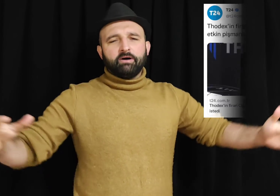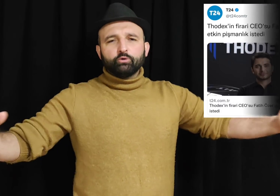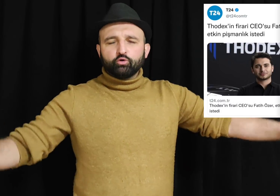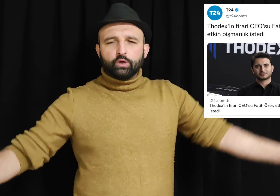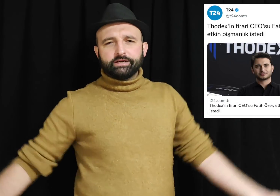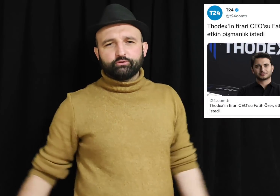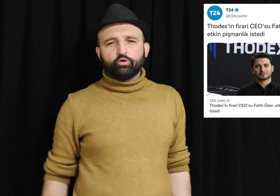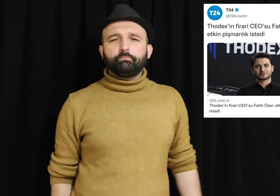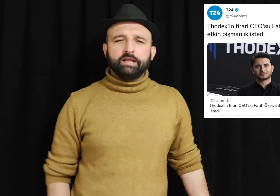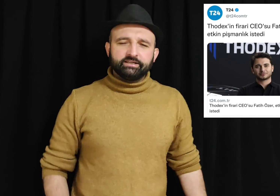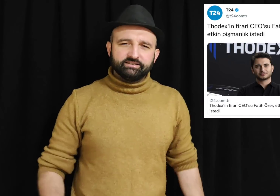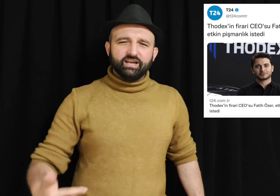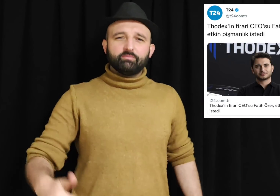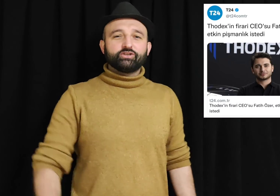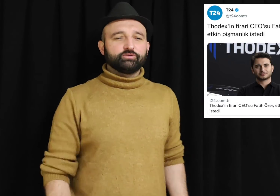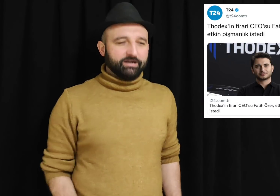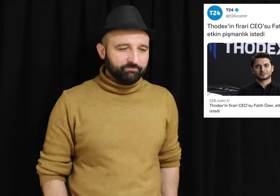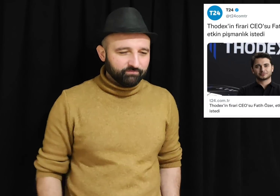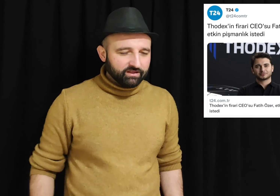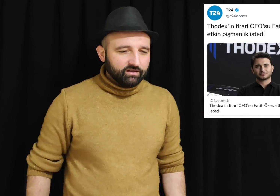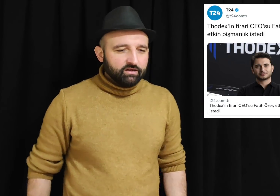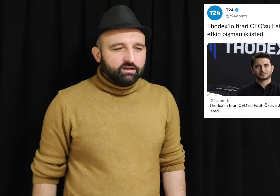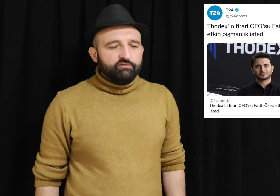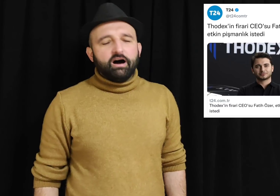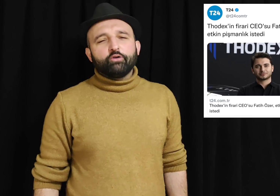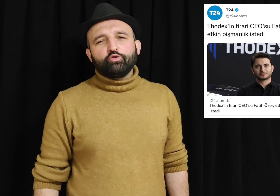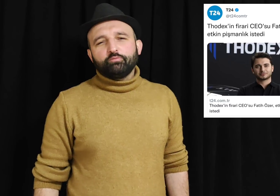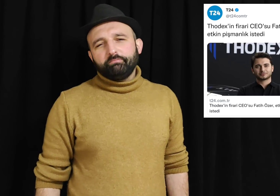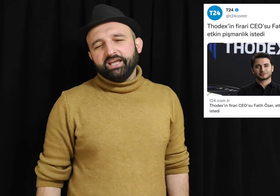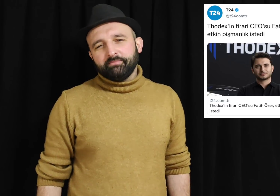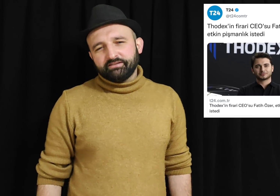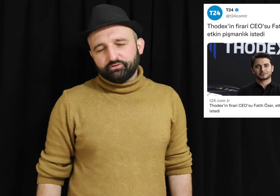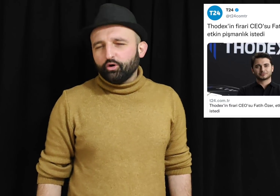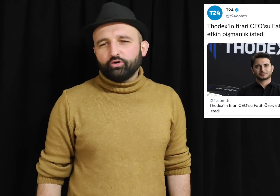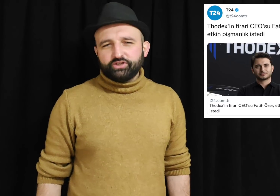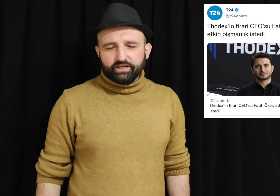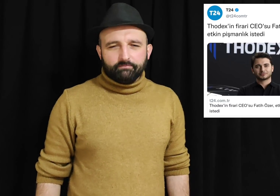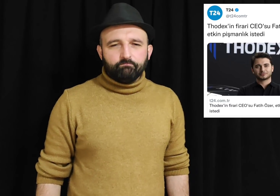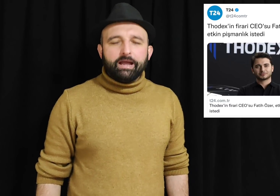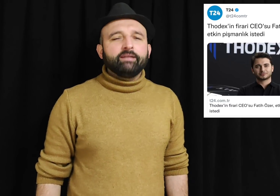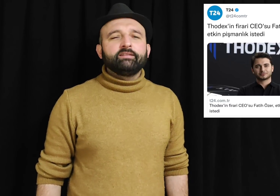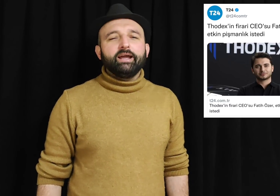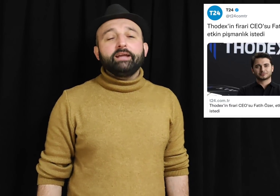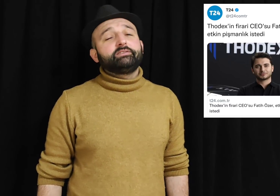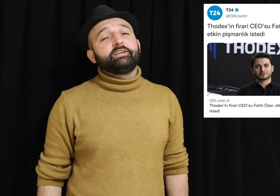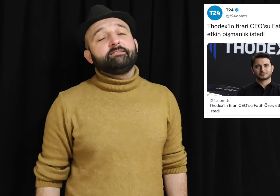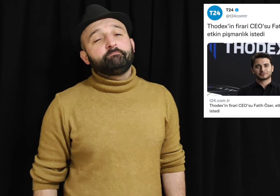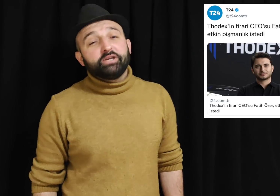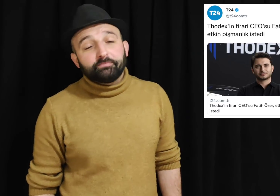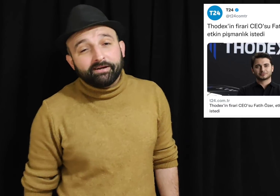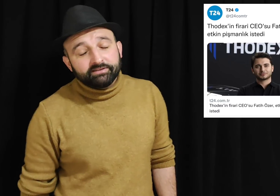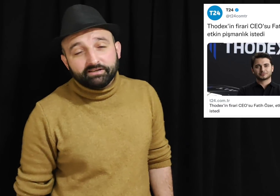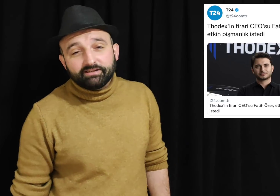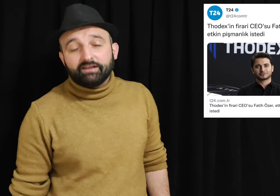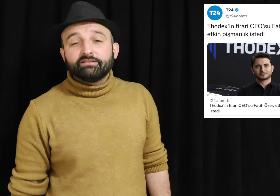mağdurları toplanın yamacıma. Faruk Bey'imiz diyor ki, ben etkin pişmanlıktan